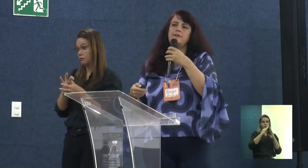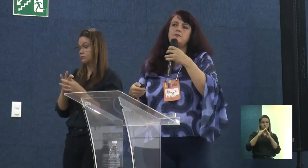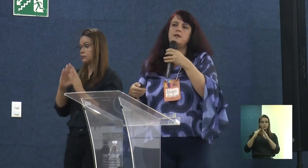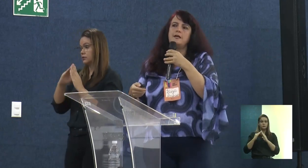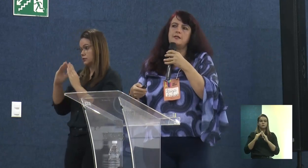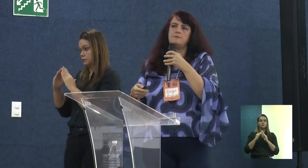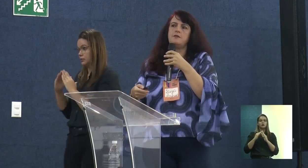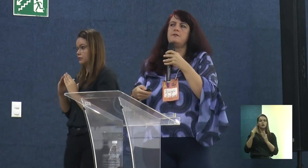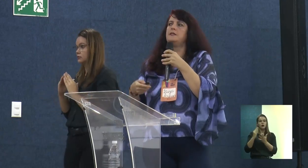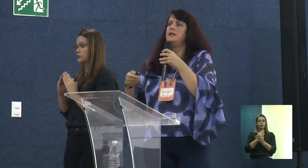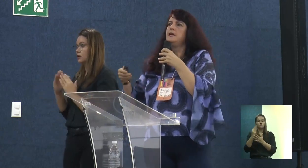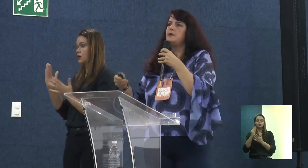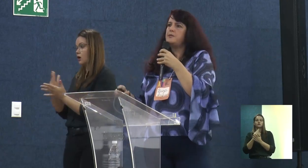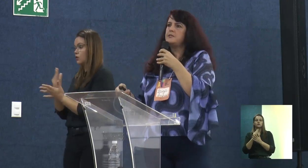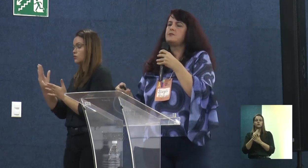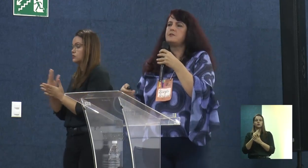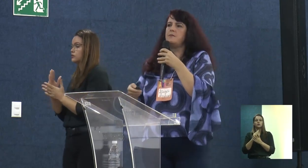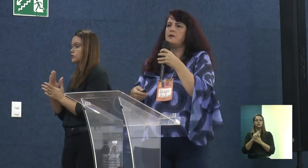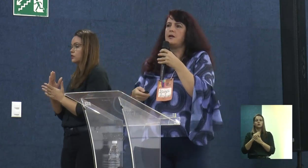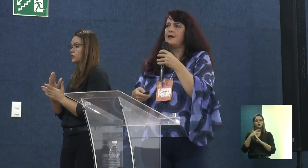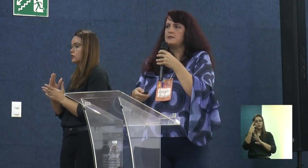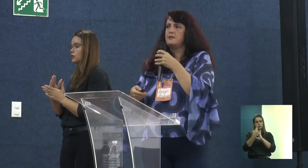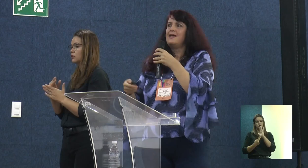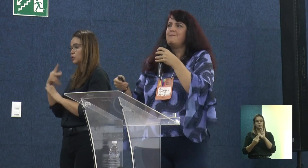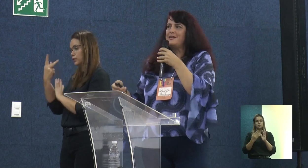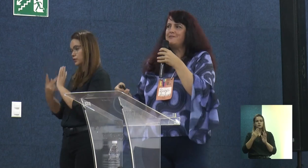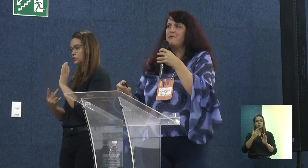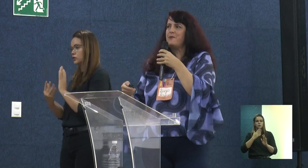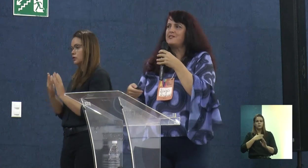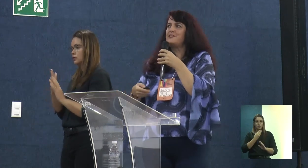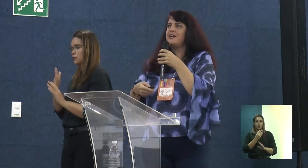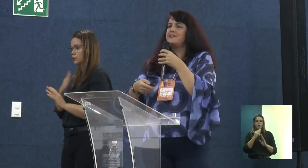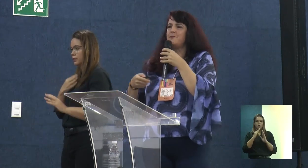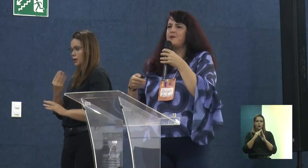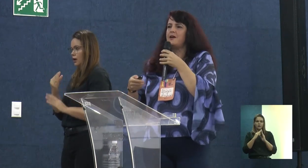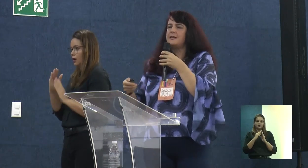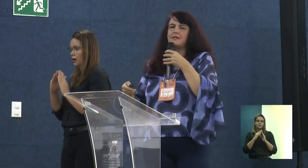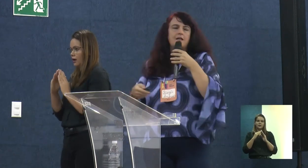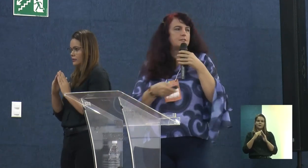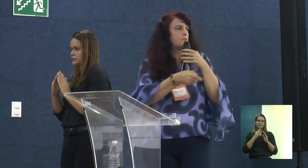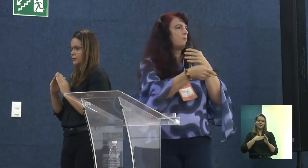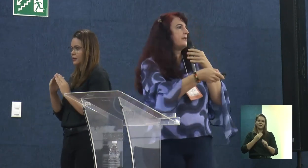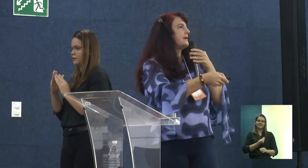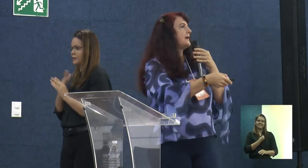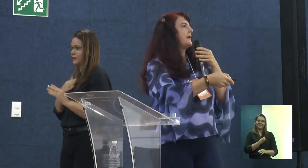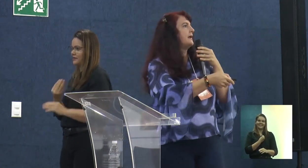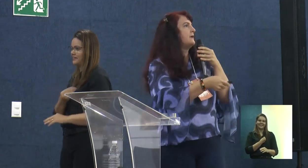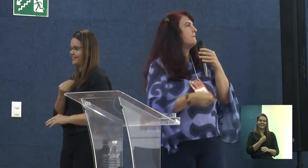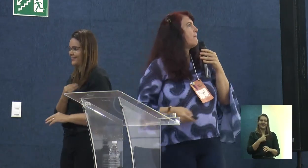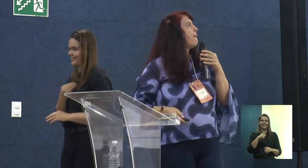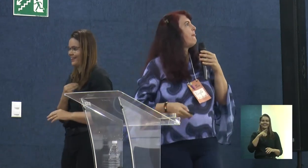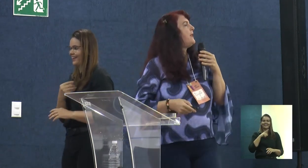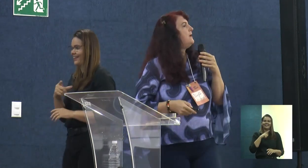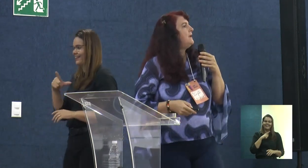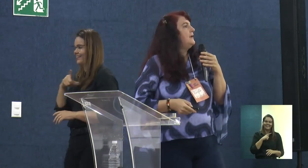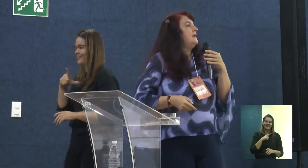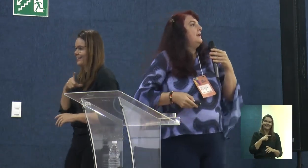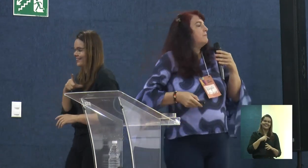objetos do Minha Casa Minha Vida que precisam ser melhorados, principalmente que receberam as casas do PNHR.